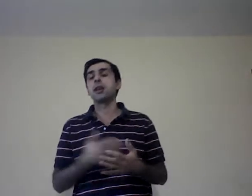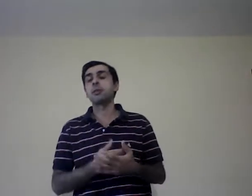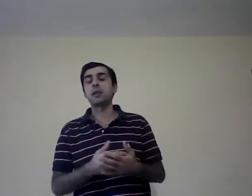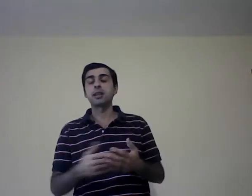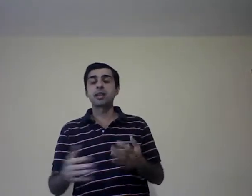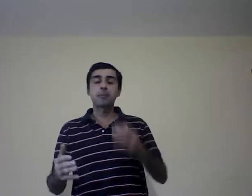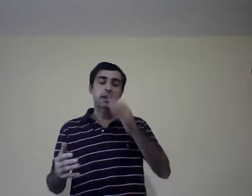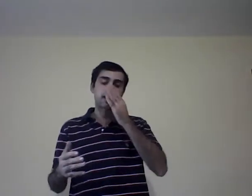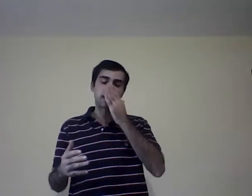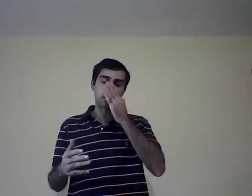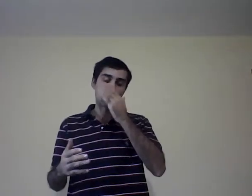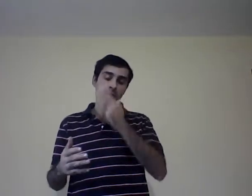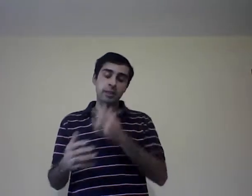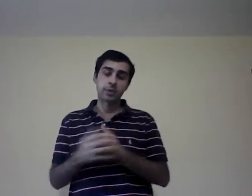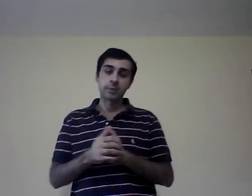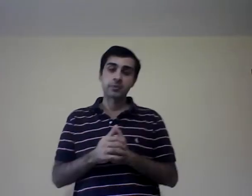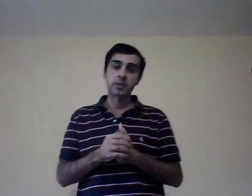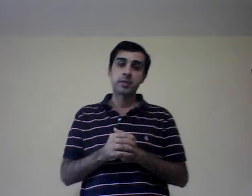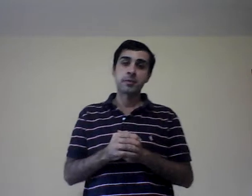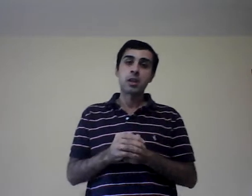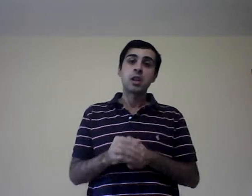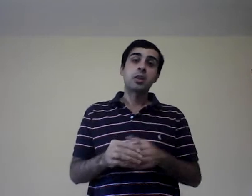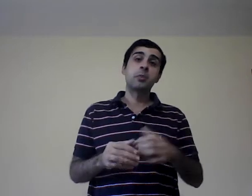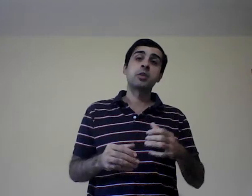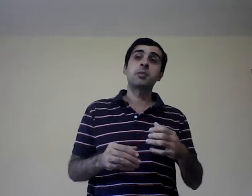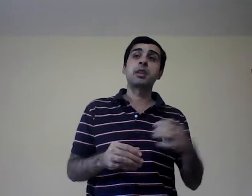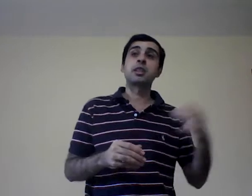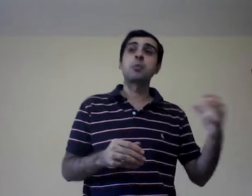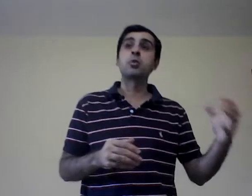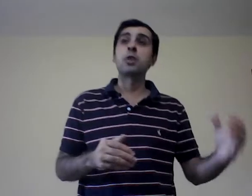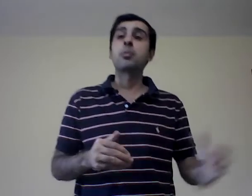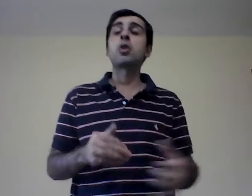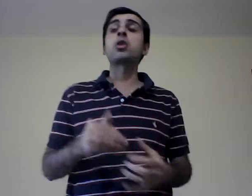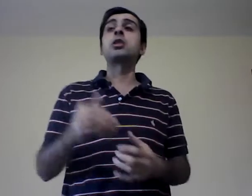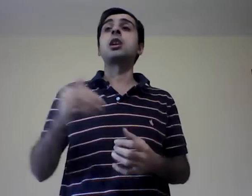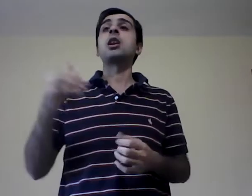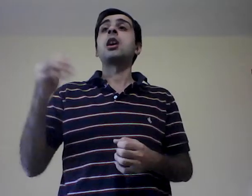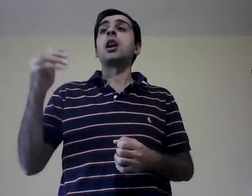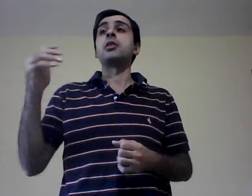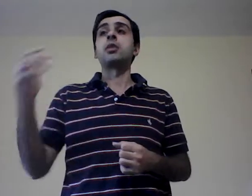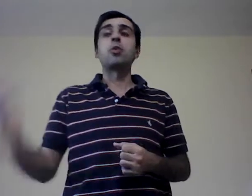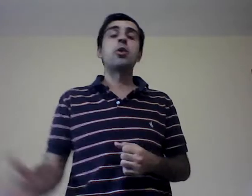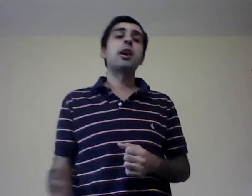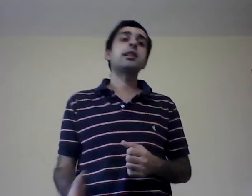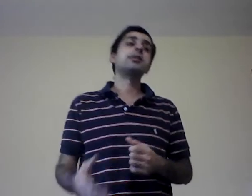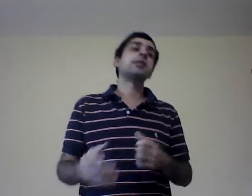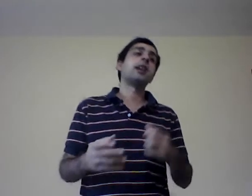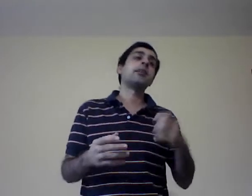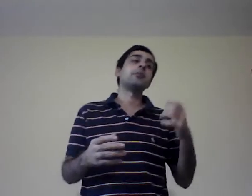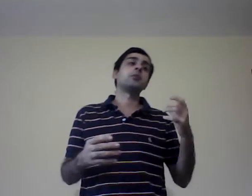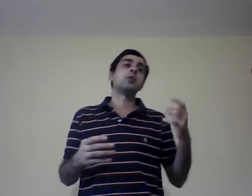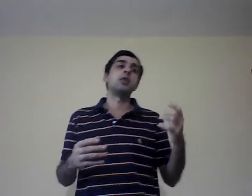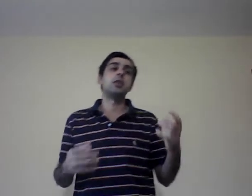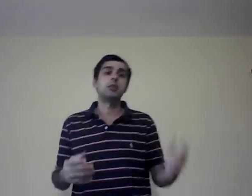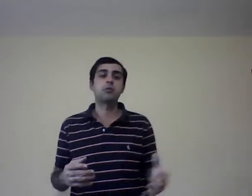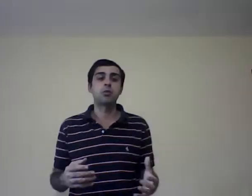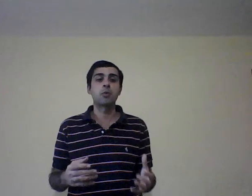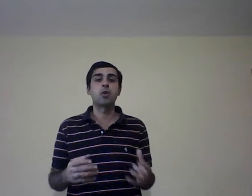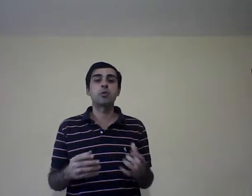primera etapa en la educativa, si. Después si practicamos un deporte, hacemos danza, tocamos un